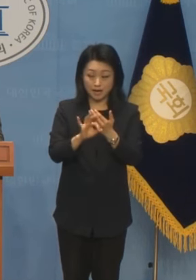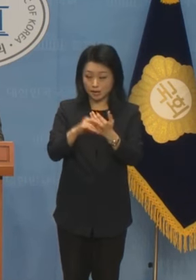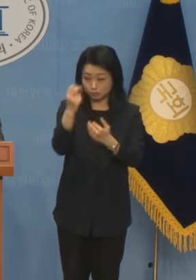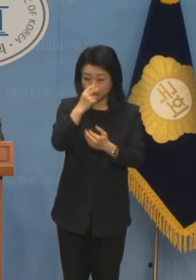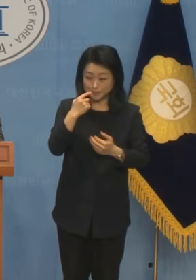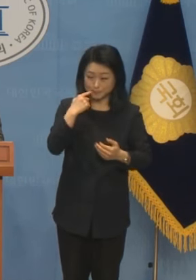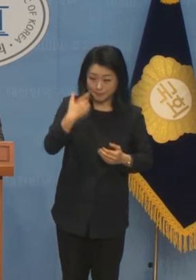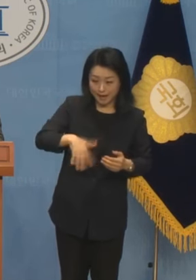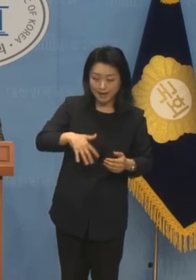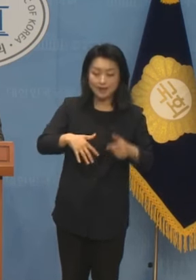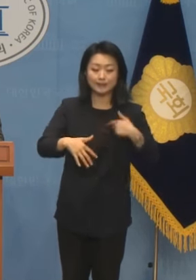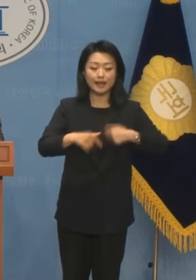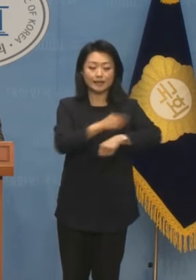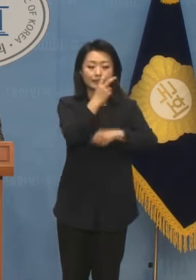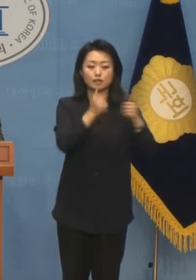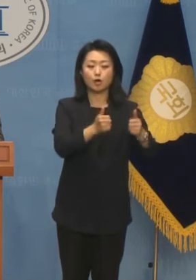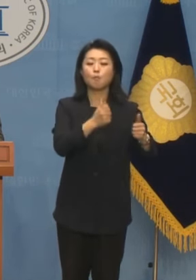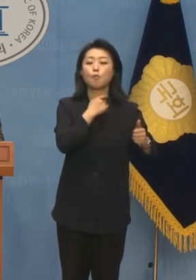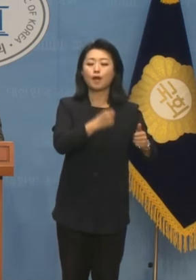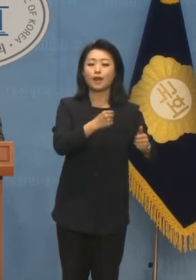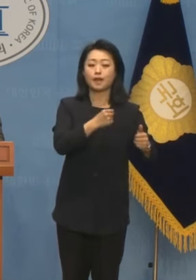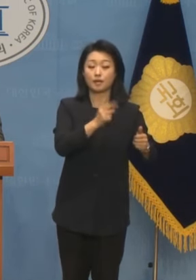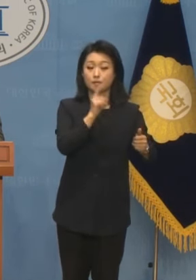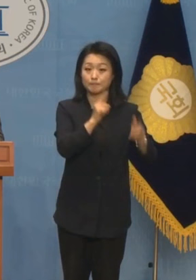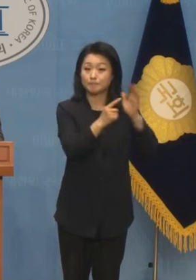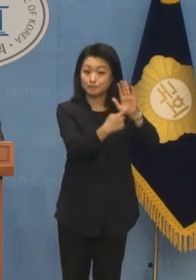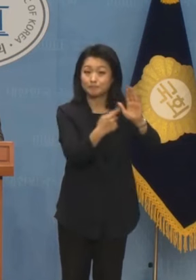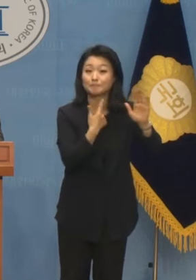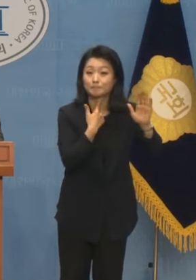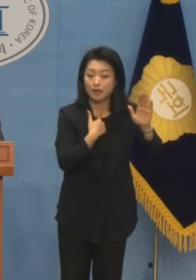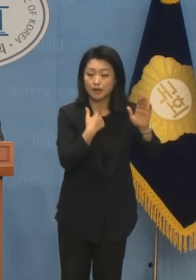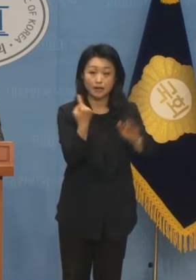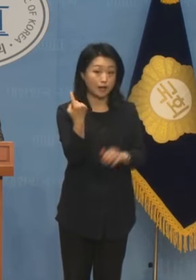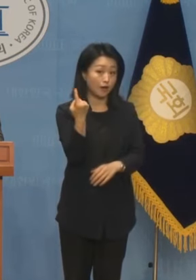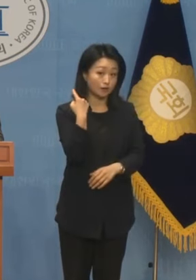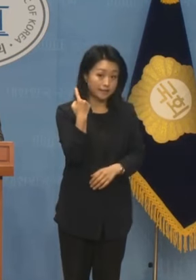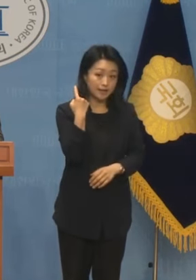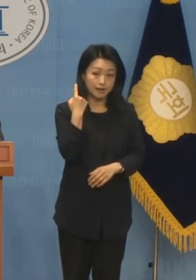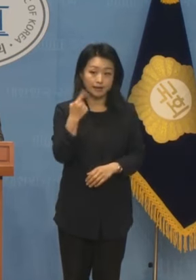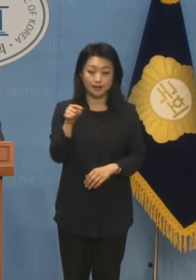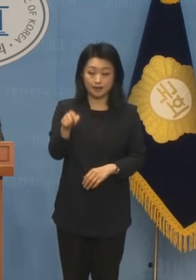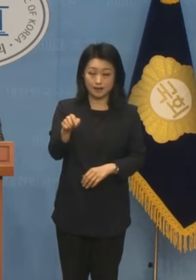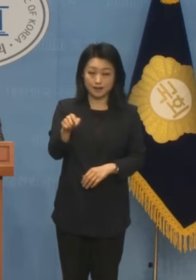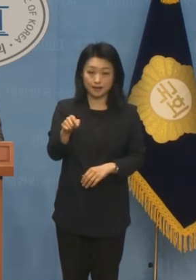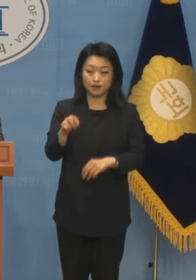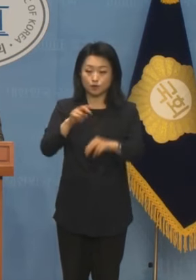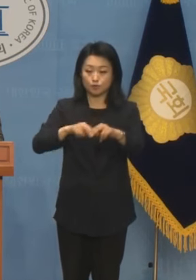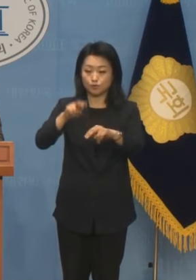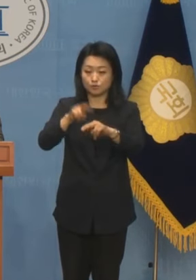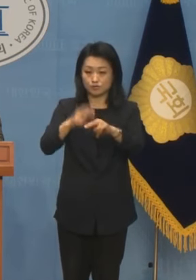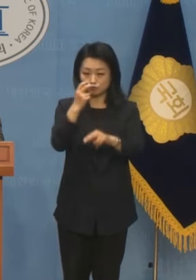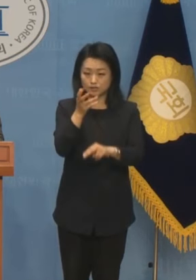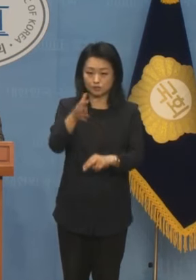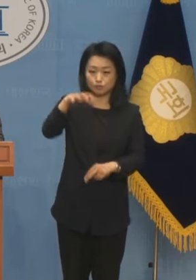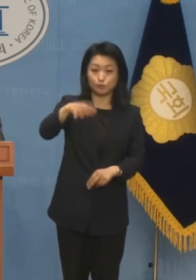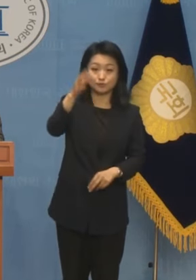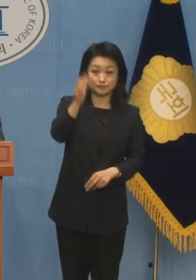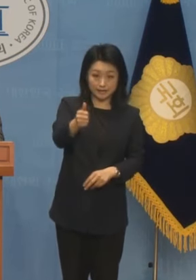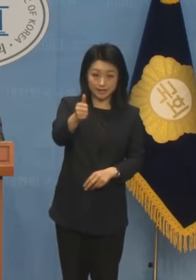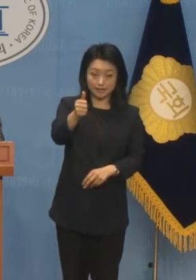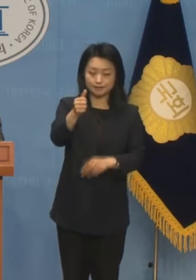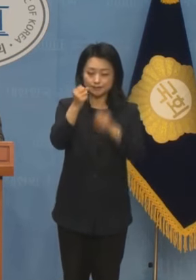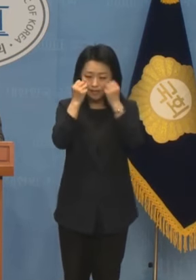주장하겠다고까지 밝힌 바 있습니다. 어제 새로운 공수처장이 공식 임명되었고